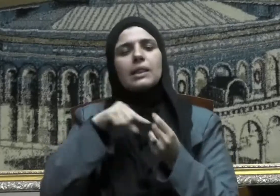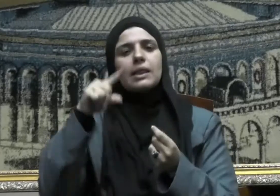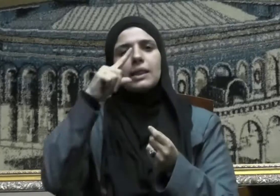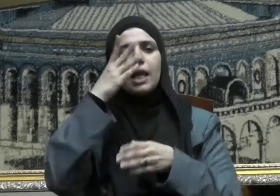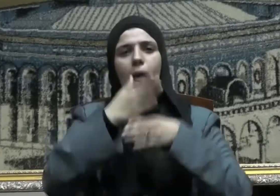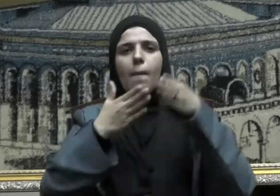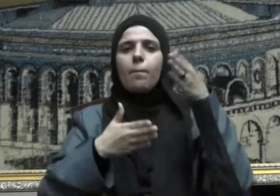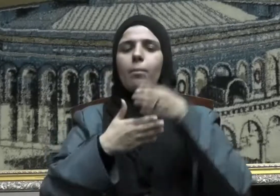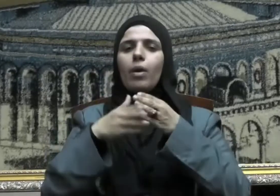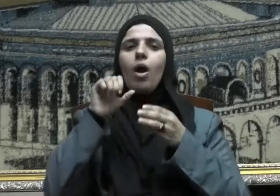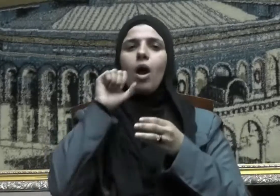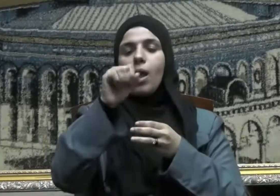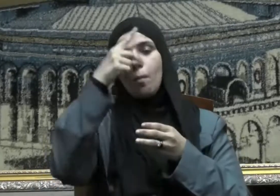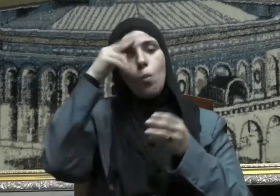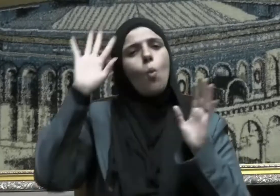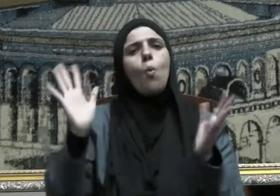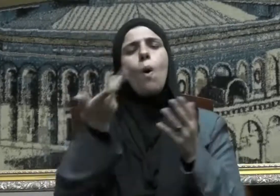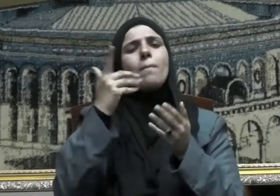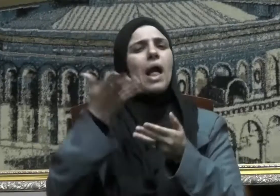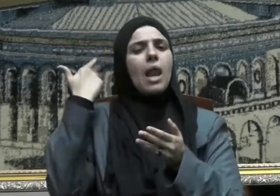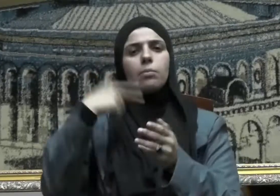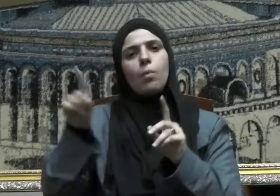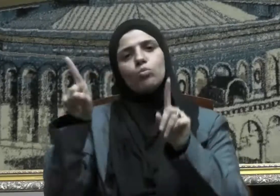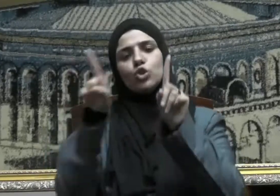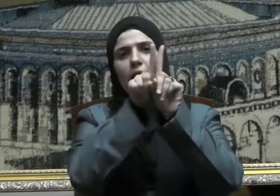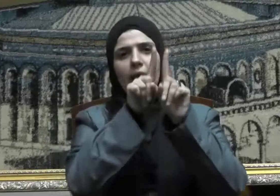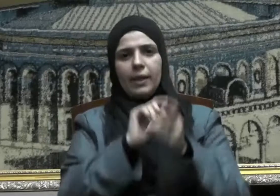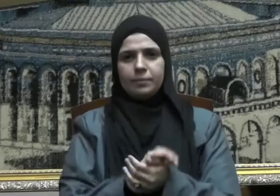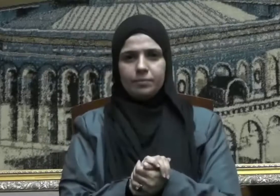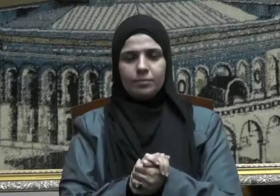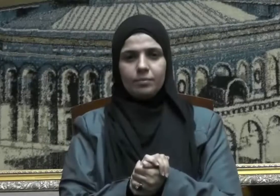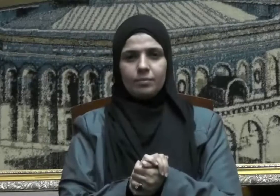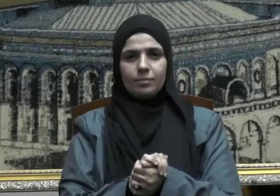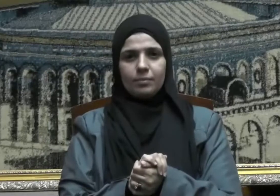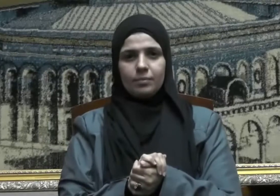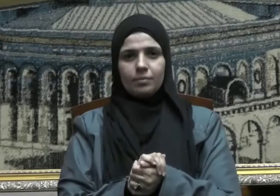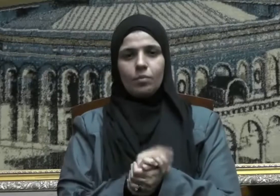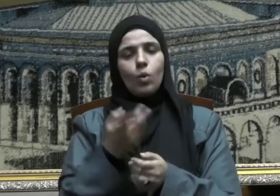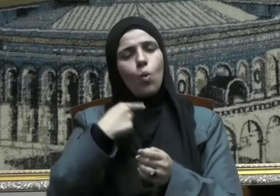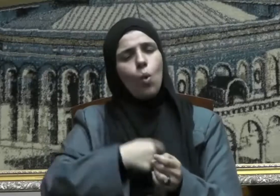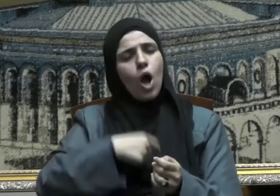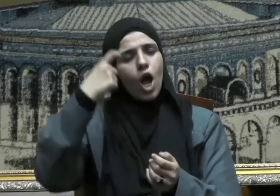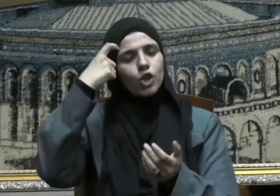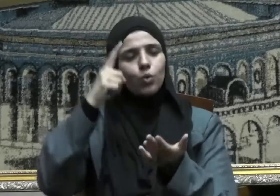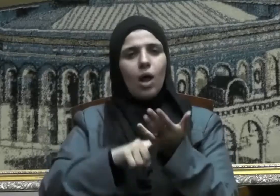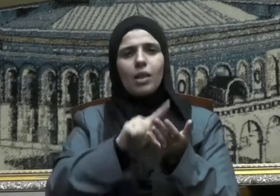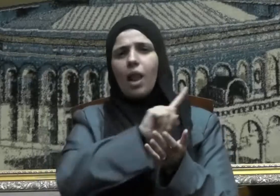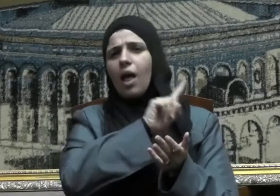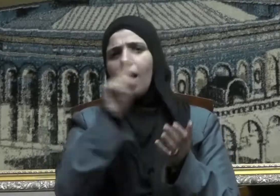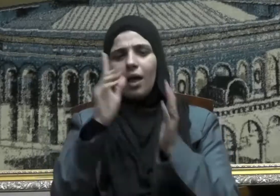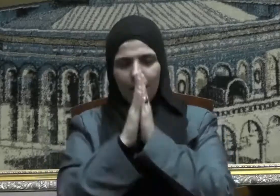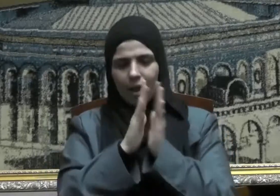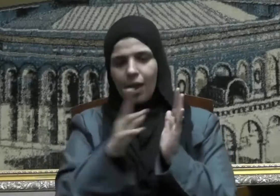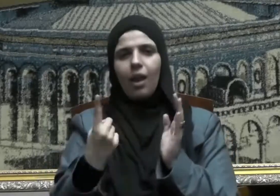ابراهيم حنيفا وما كان من المشركين واشهد ان لا